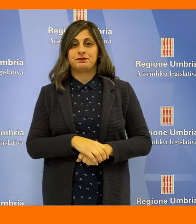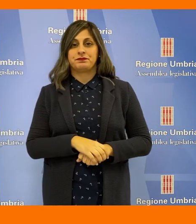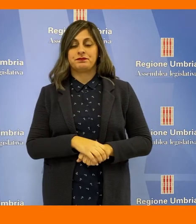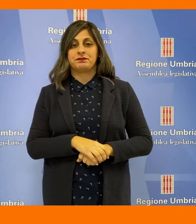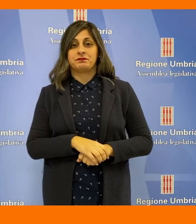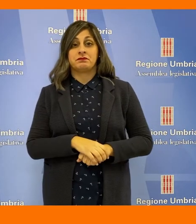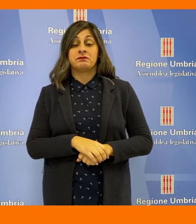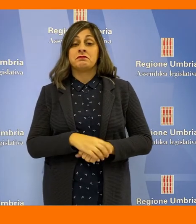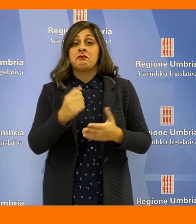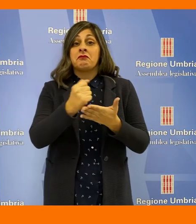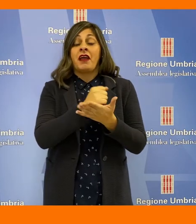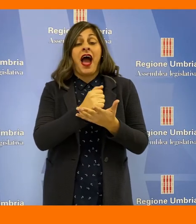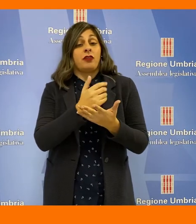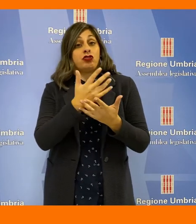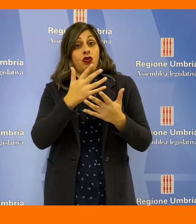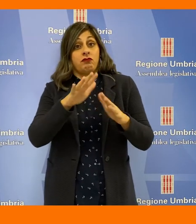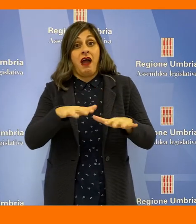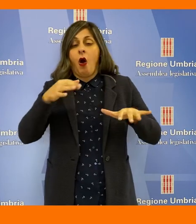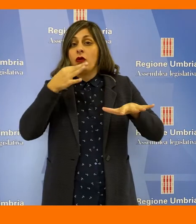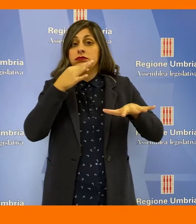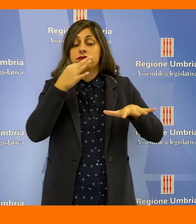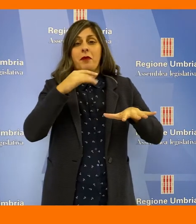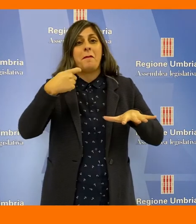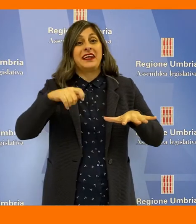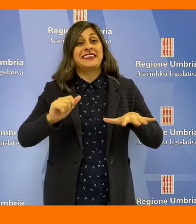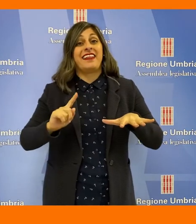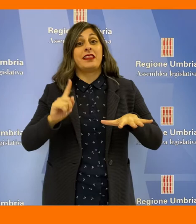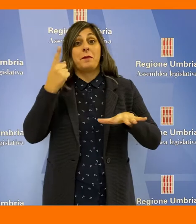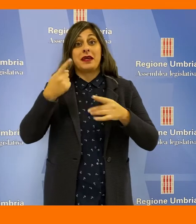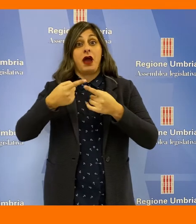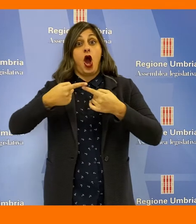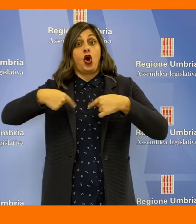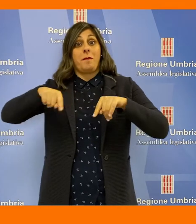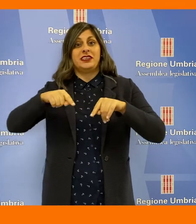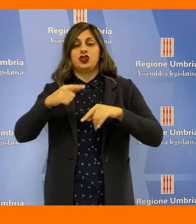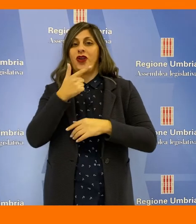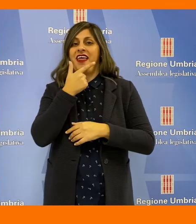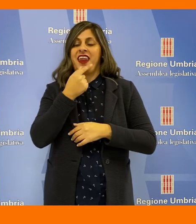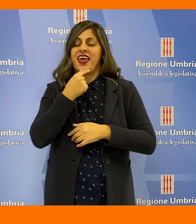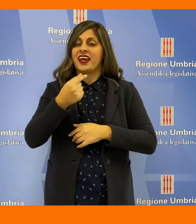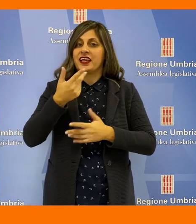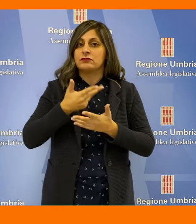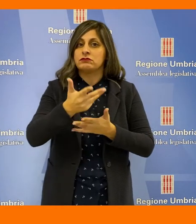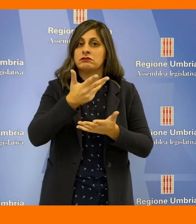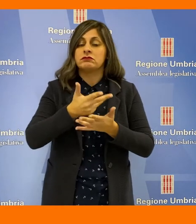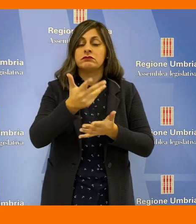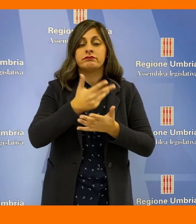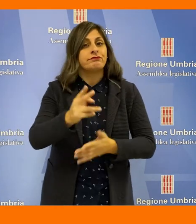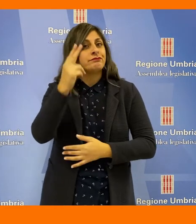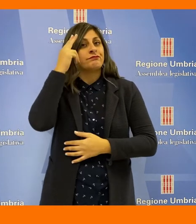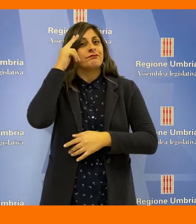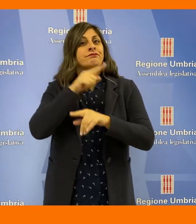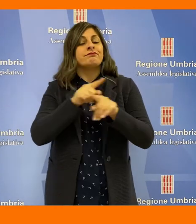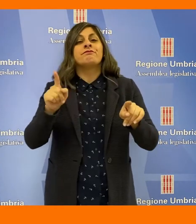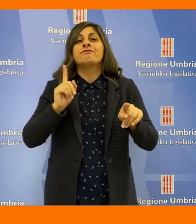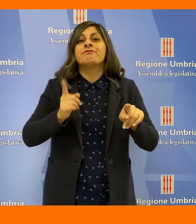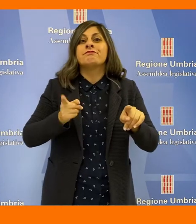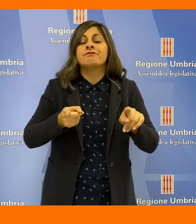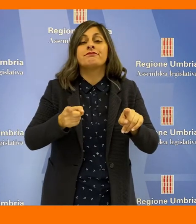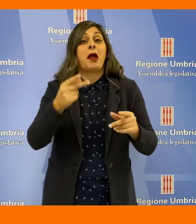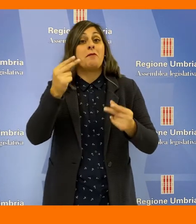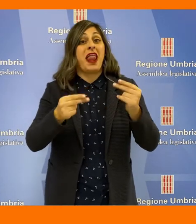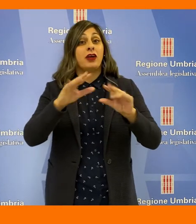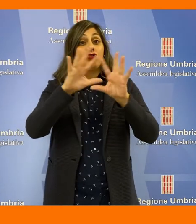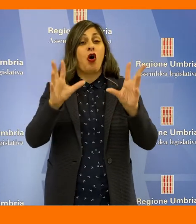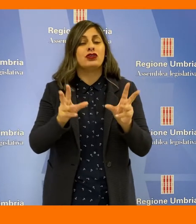Illustrando l'atto in aula, il presidente della prima commissione di Palazzo Cesaroni, Daniele Nicchi, ha ricordato che il bilancio